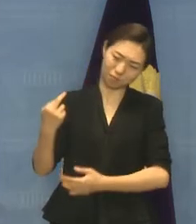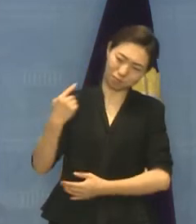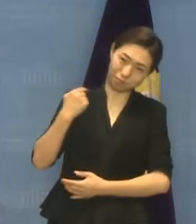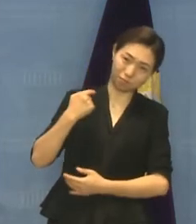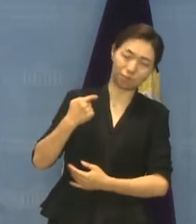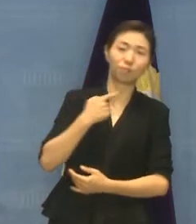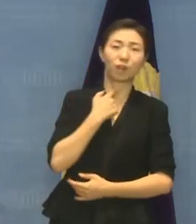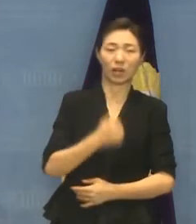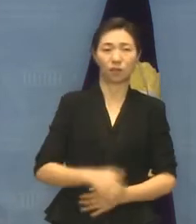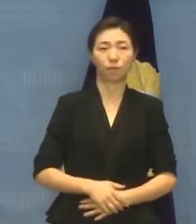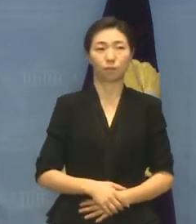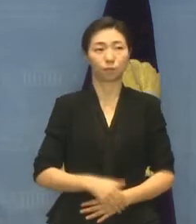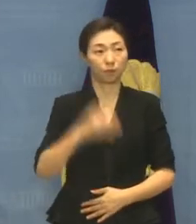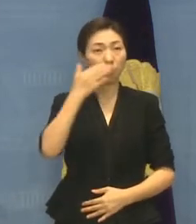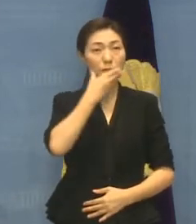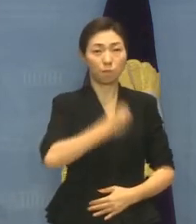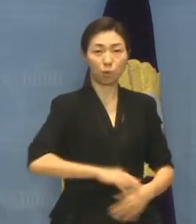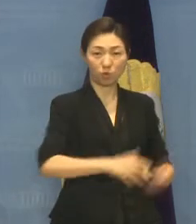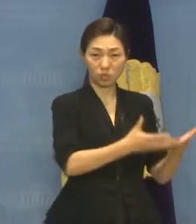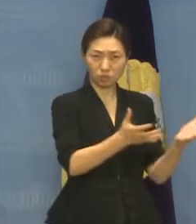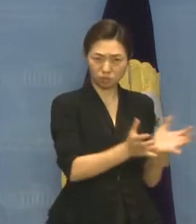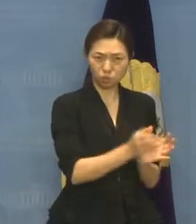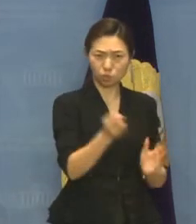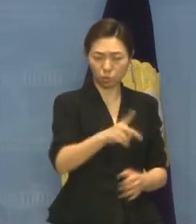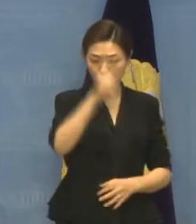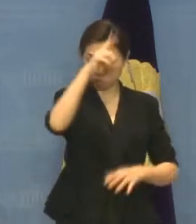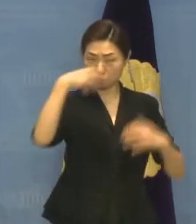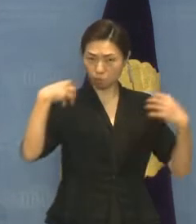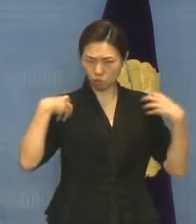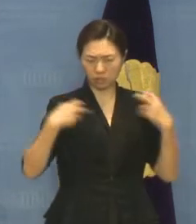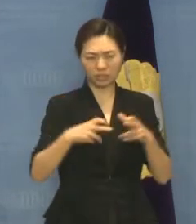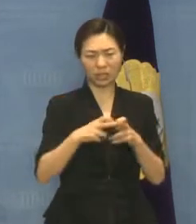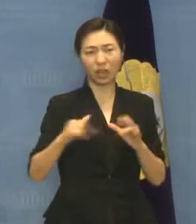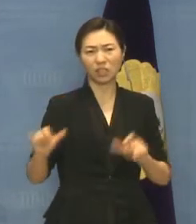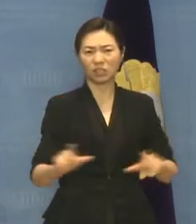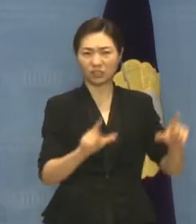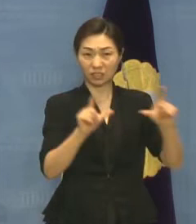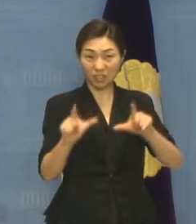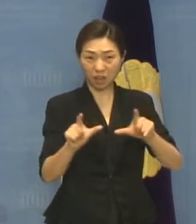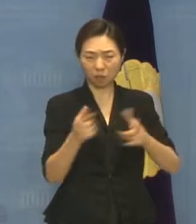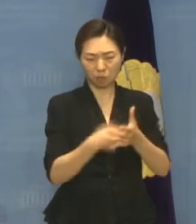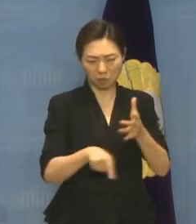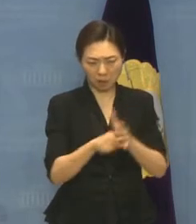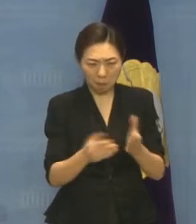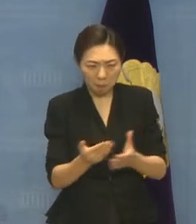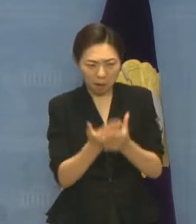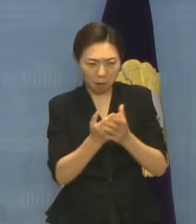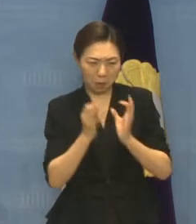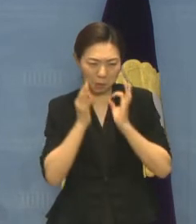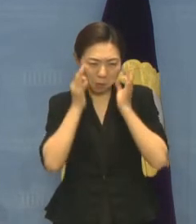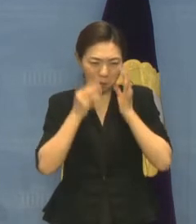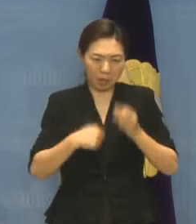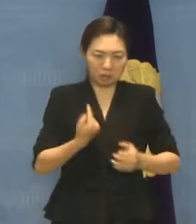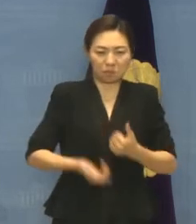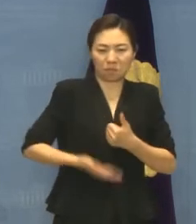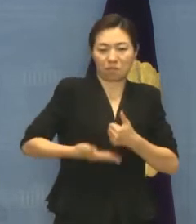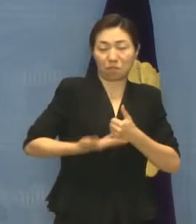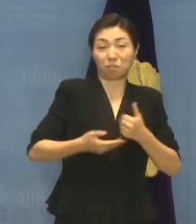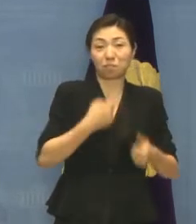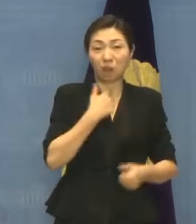정부는 장애인의 삶의 질 개선에 많은 노력을 기울였다고 자평하고 있지만 장애인과 그